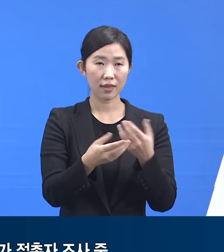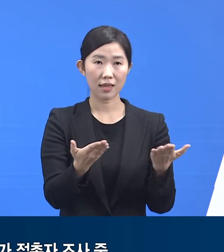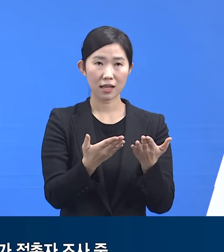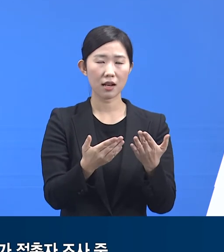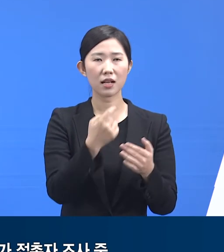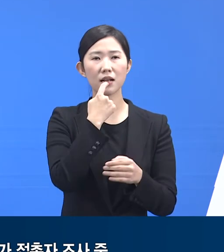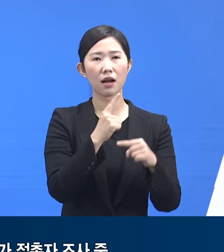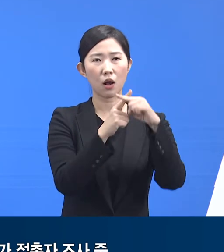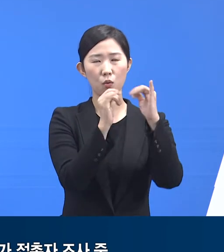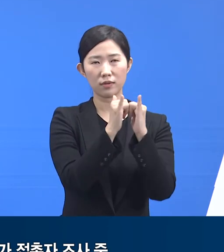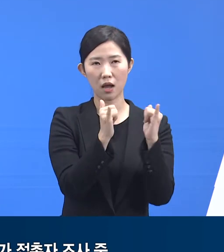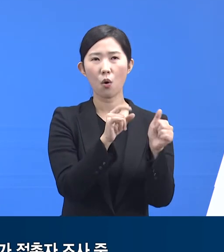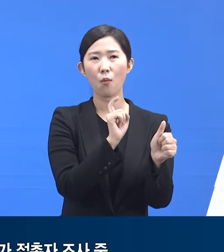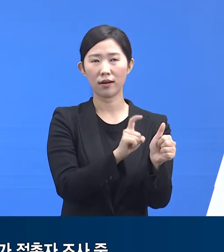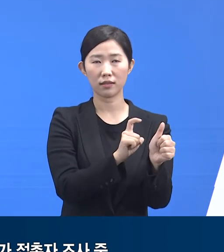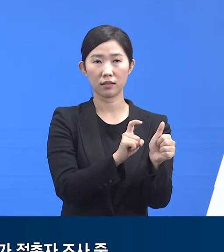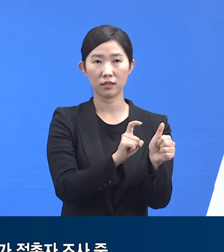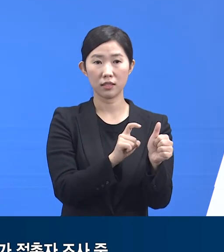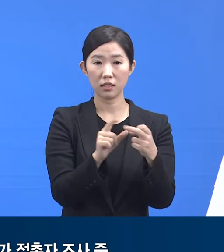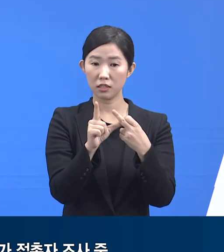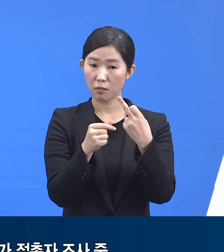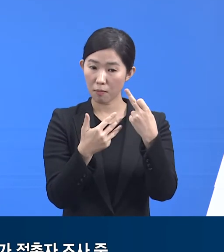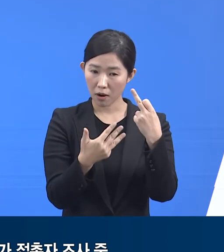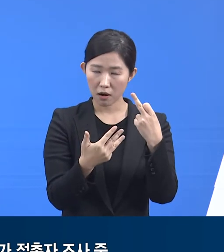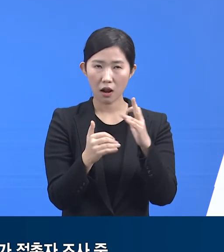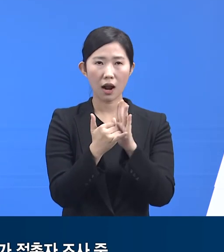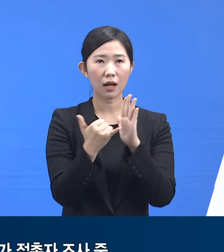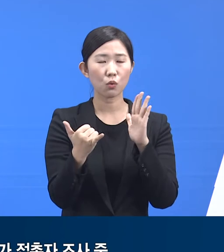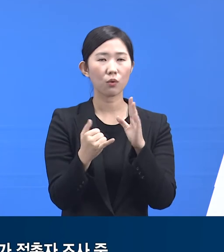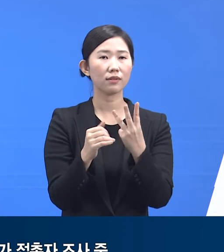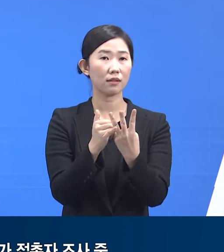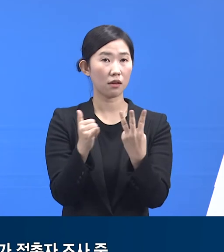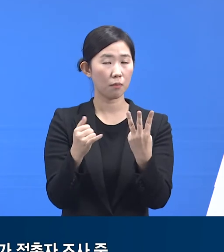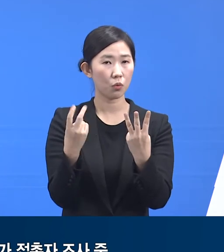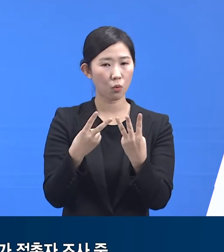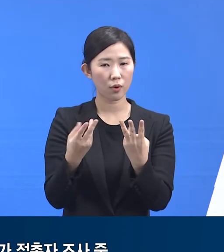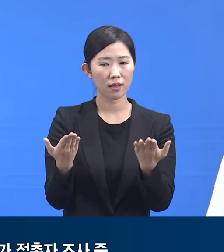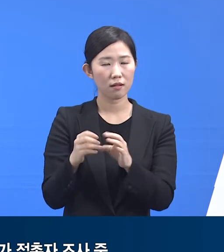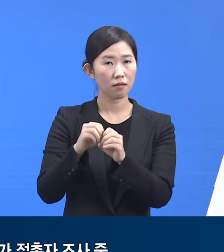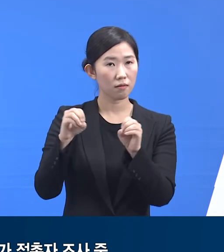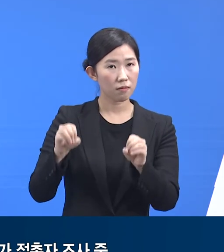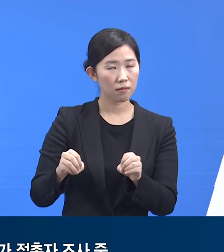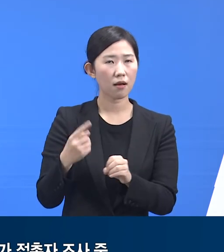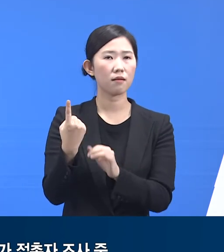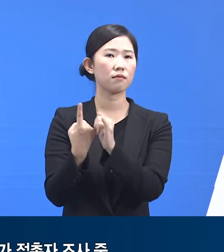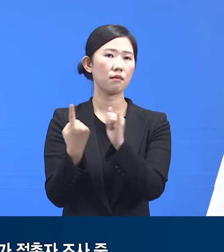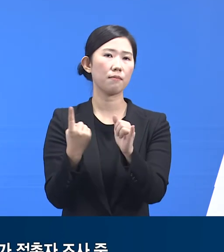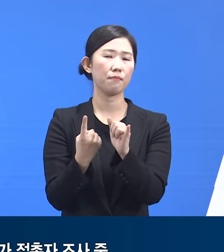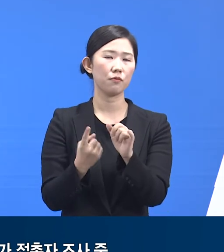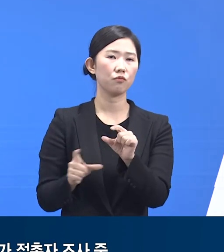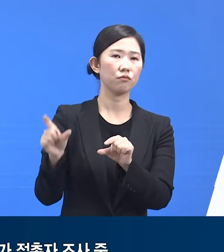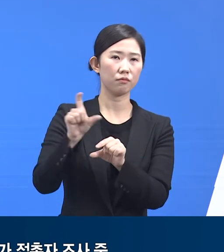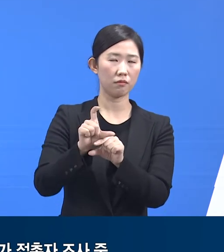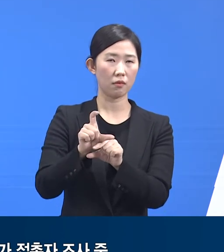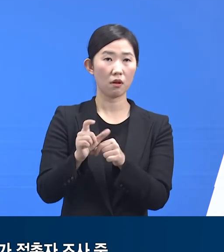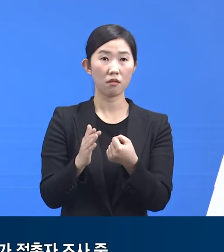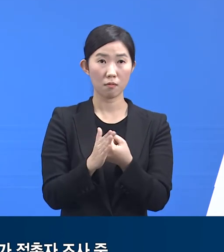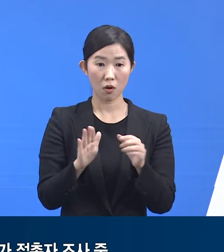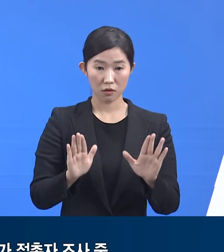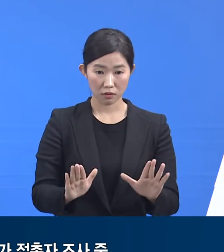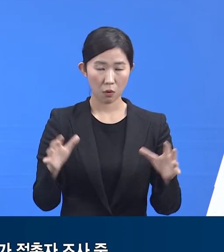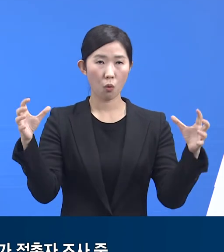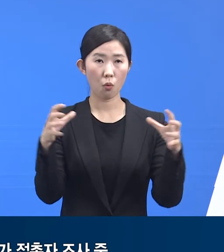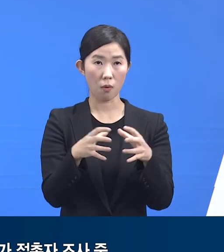이어 12월 8일 가족 3명과 직장 동료 1명이 추가 확진 판정을 받으면서 금일 0시 기준 총